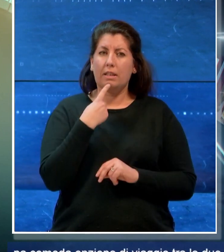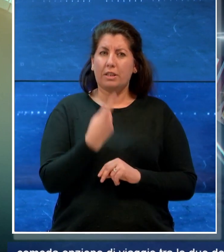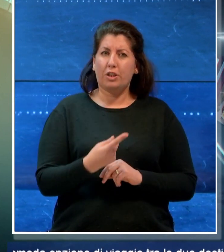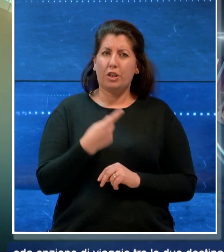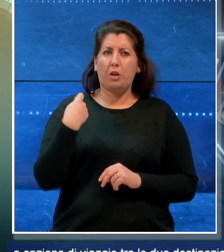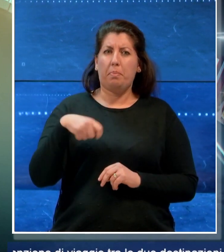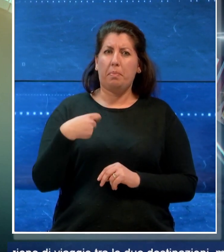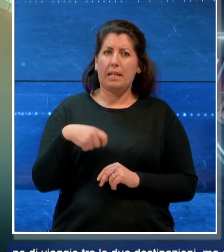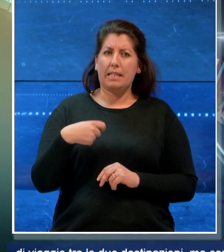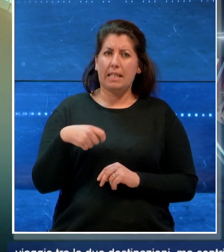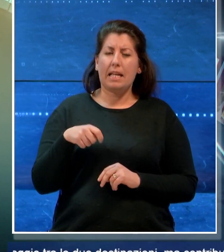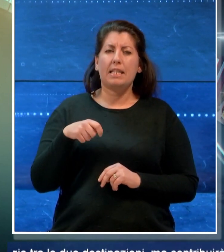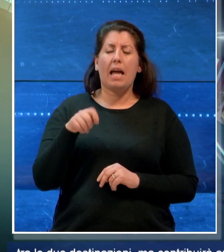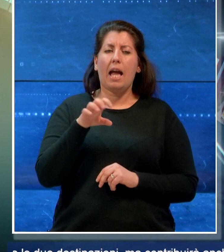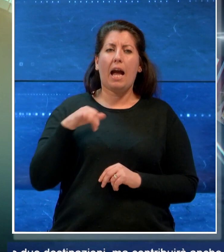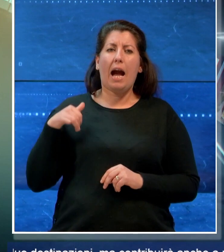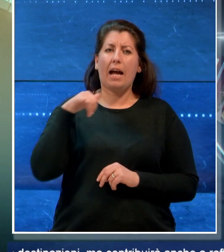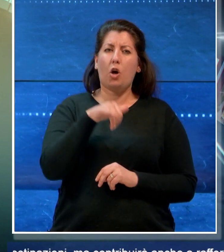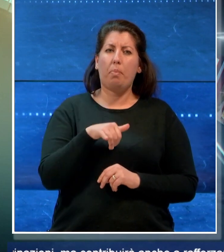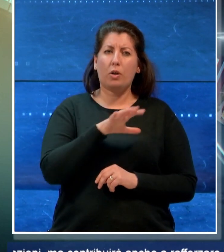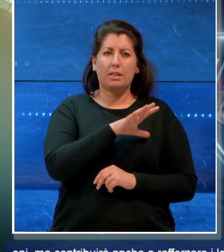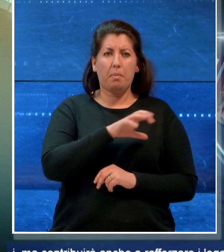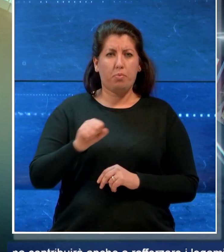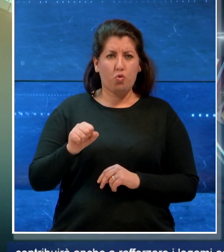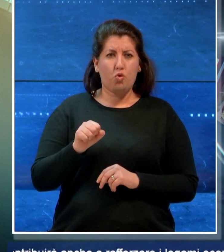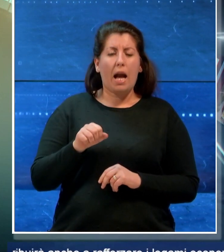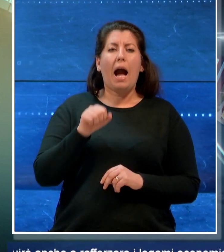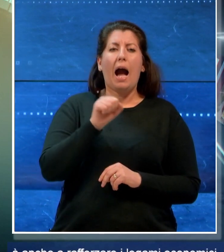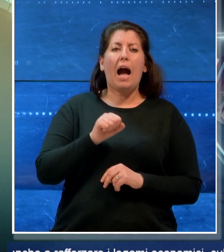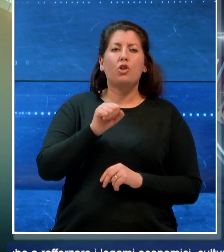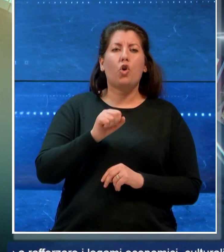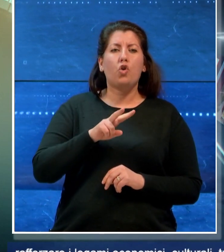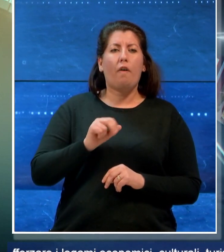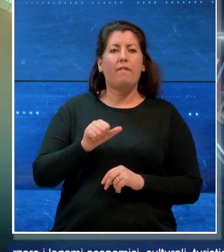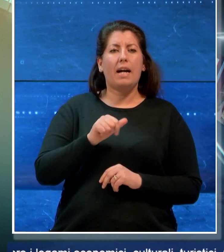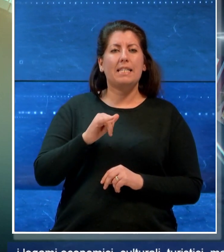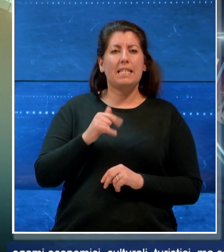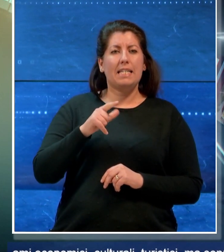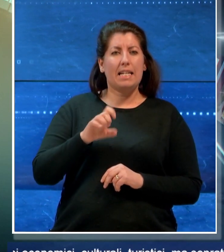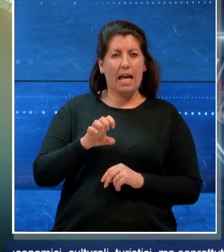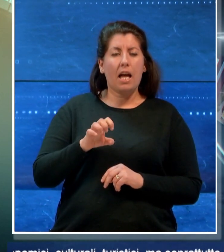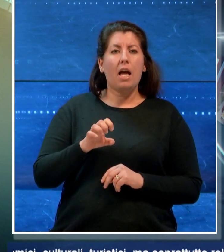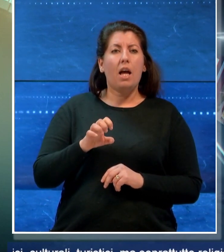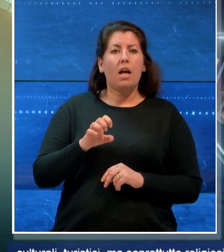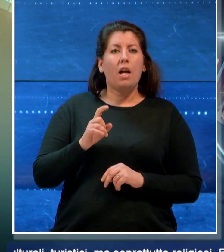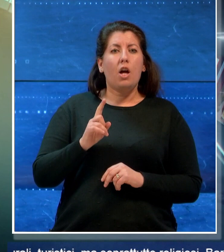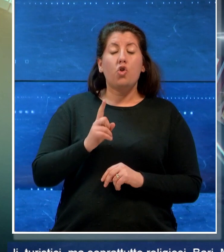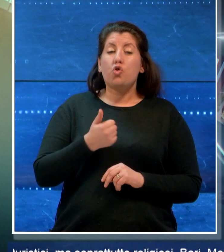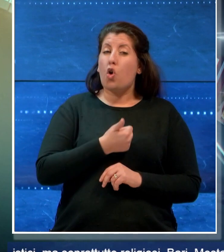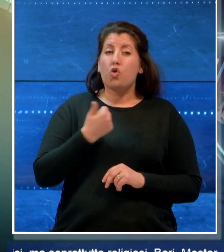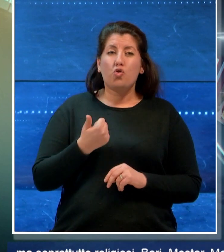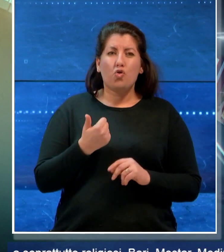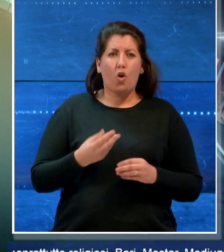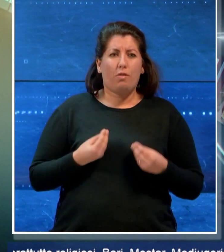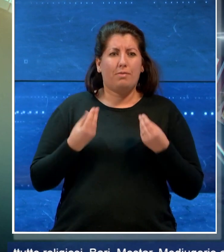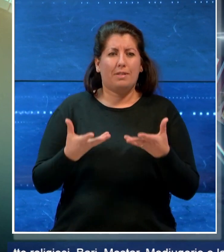presidente di aeroporti di Puglia Antonio Vasile non solo contribuirà a